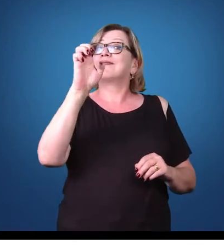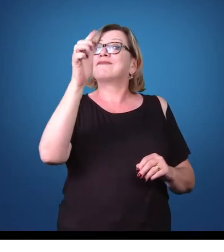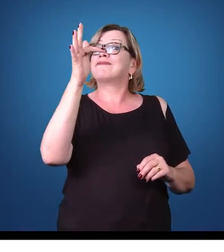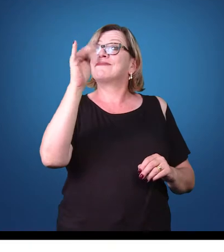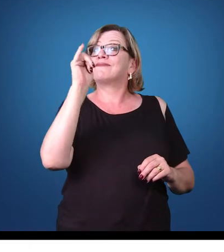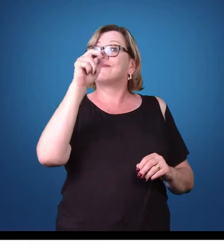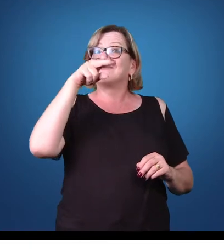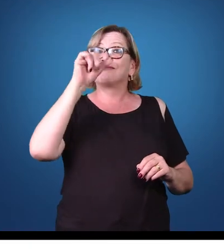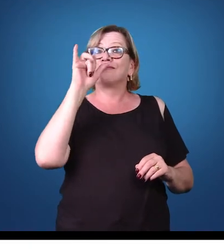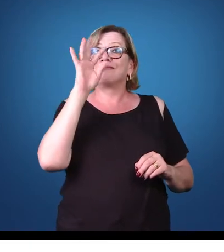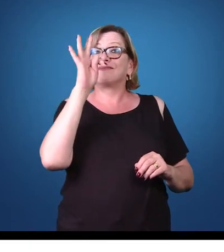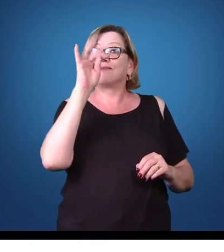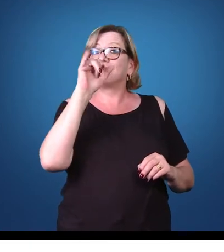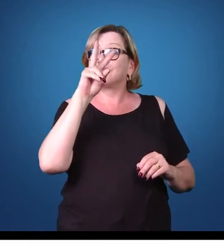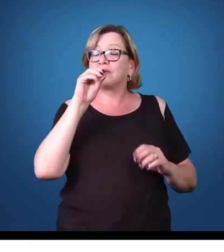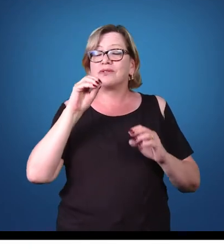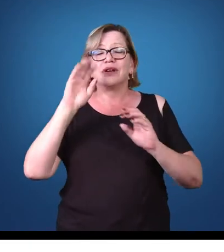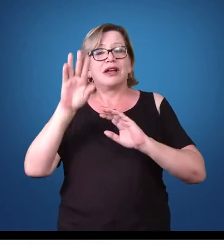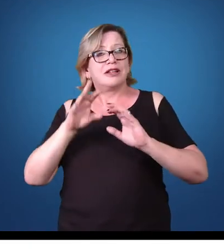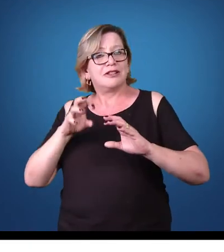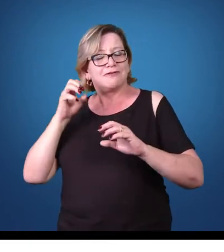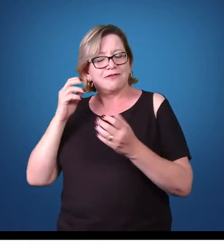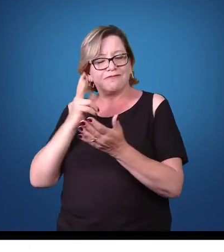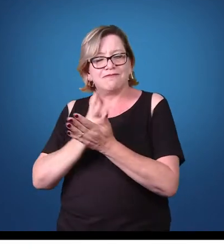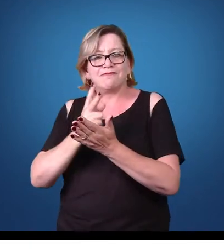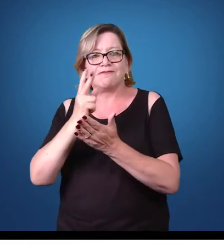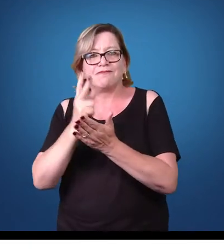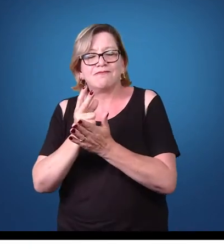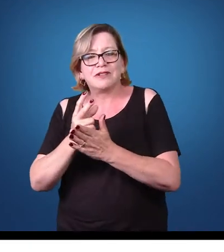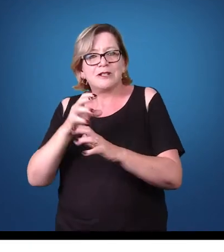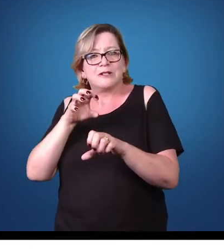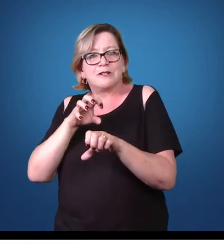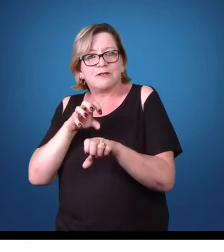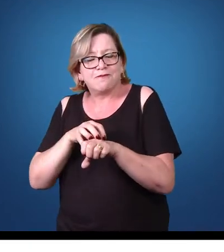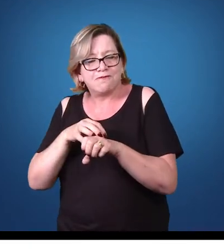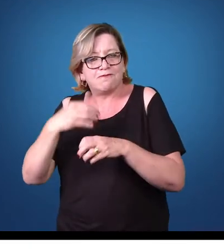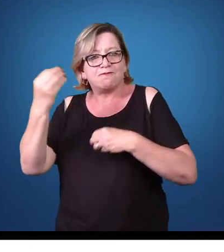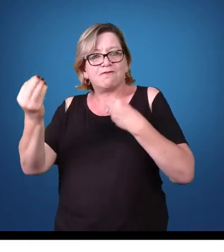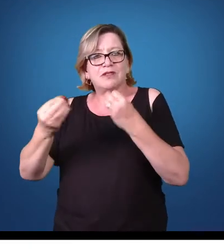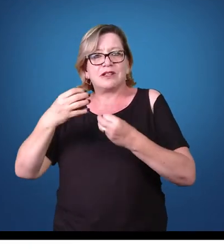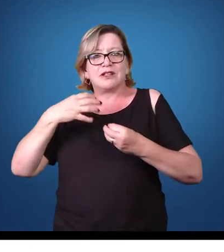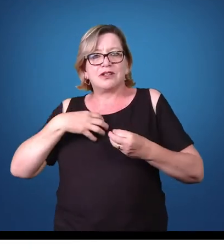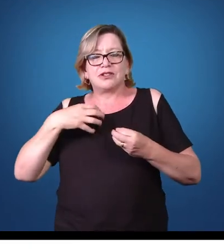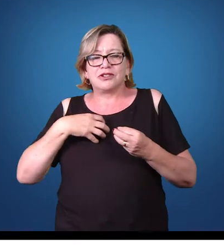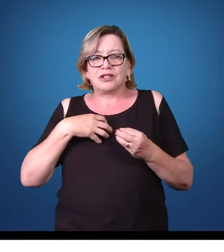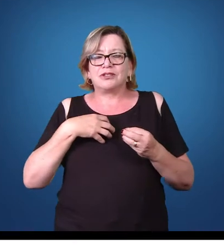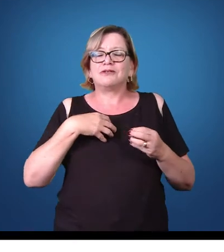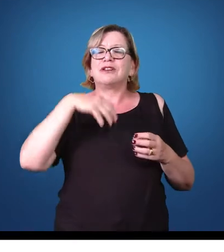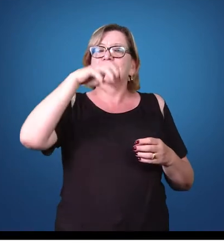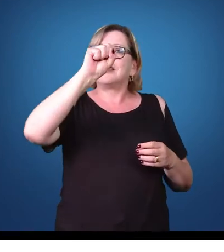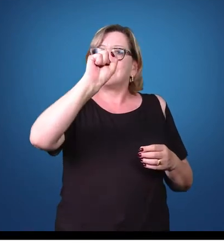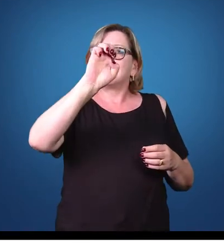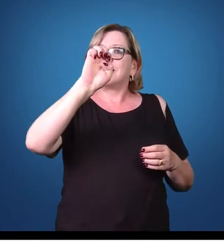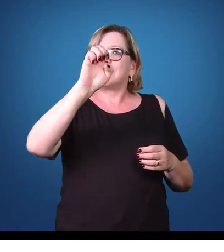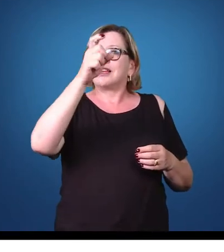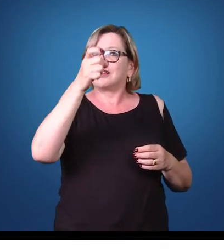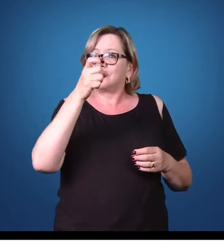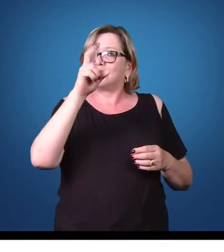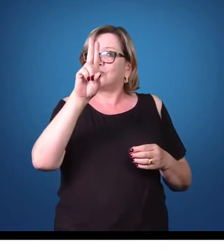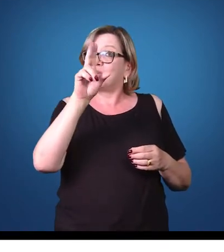é aquele hospedeiro onde ele vai apresentar a forma sexuada do